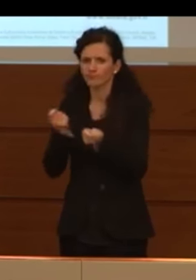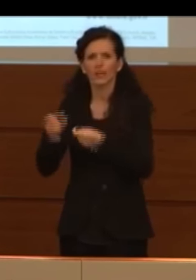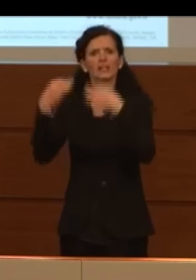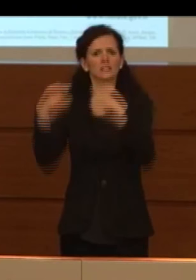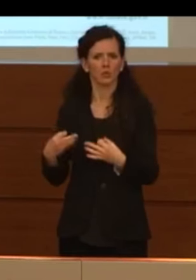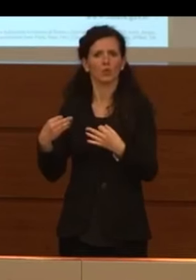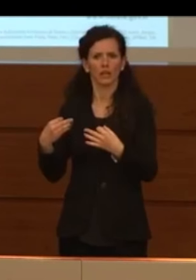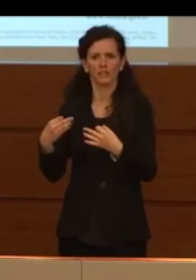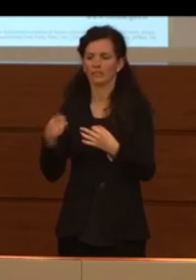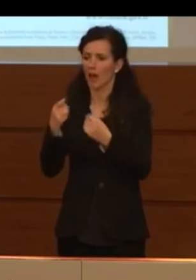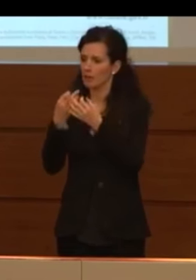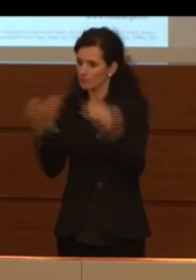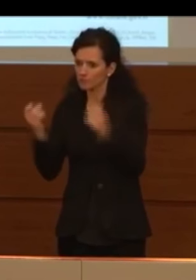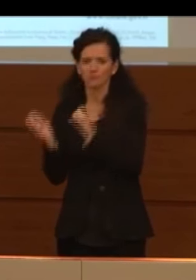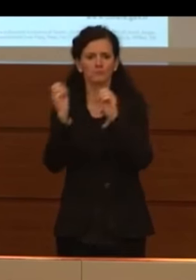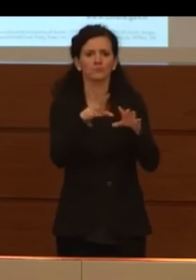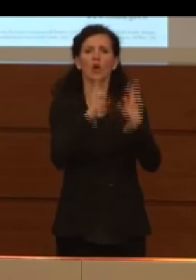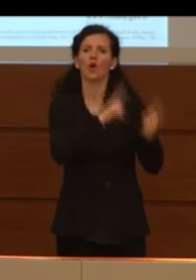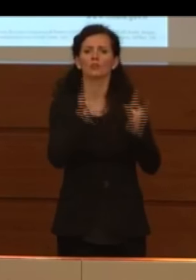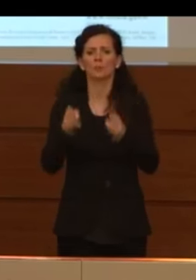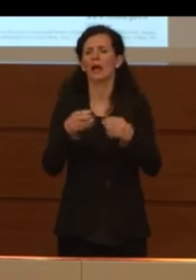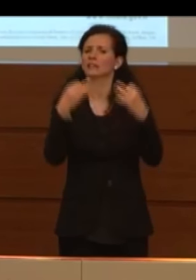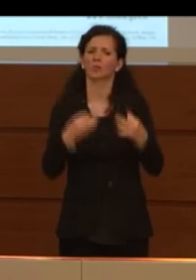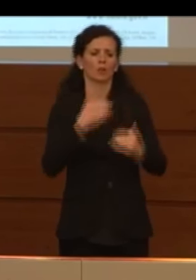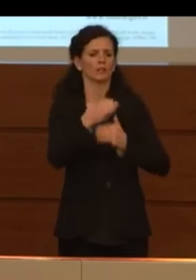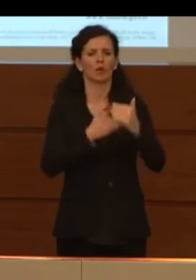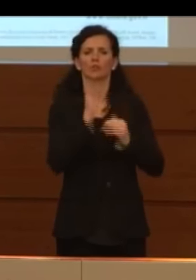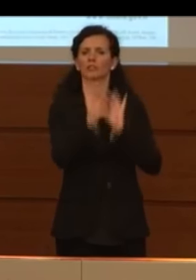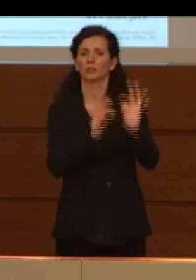ospedali i soggetti positivi.